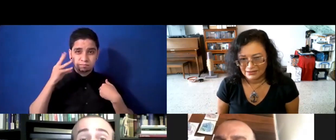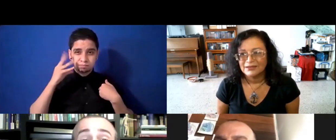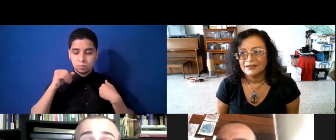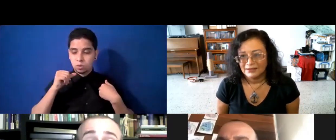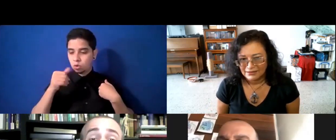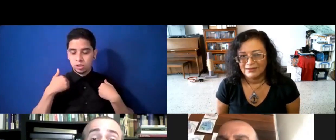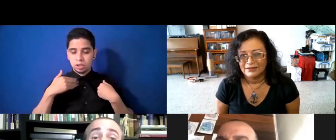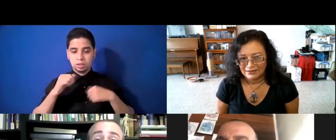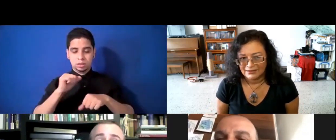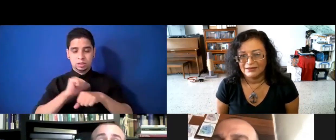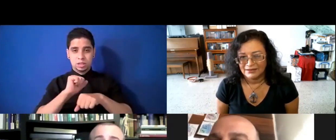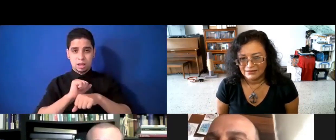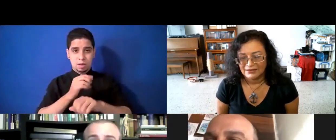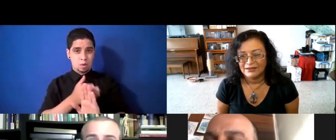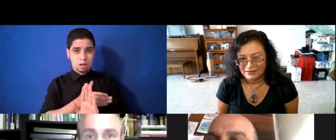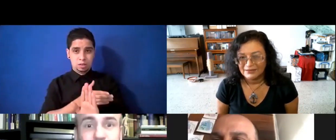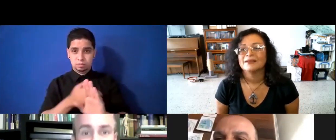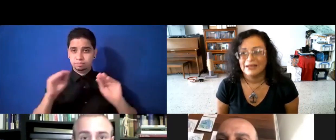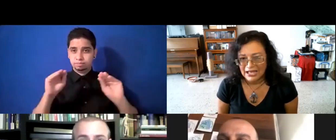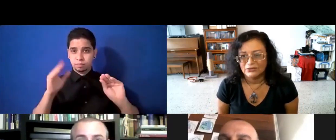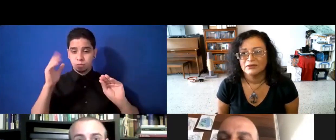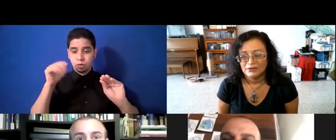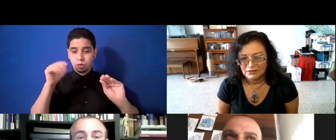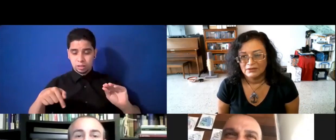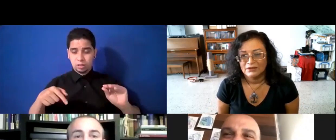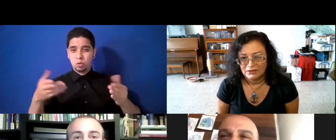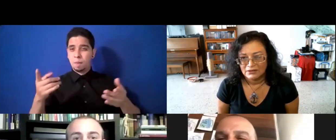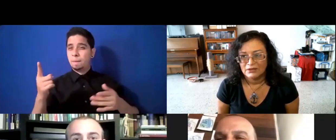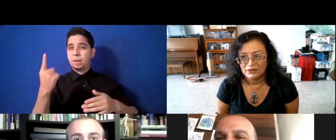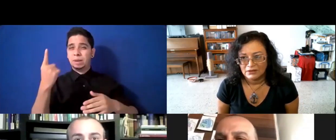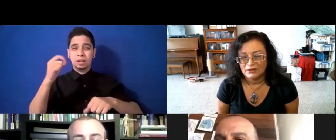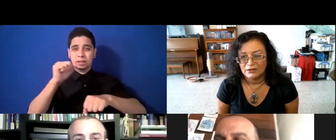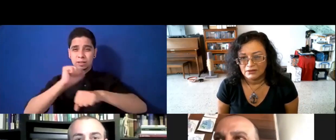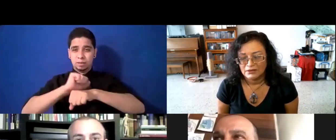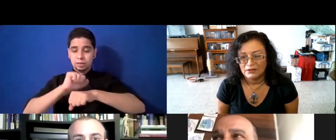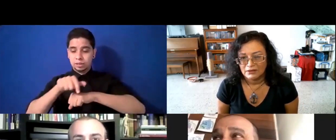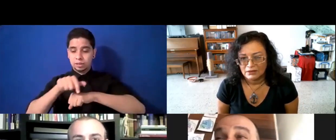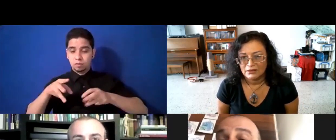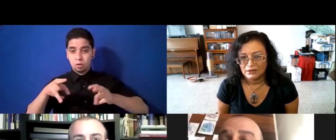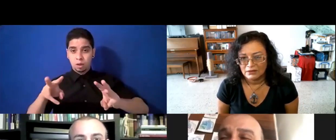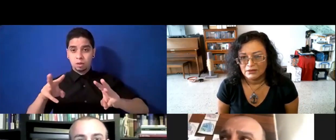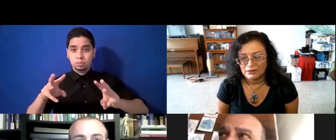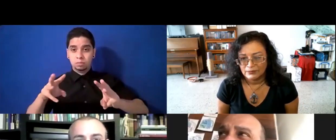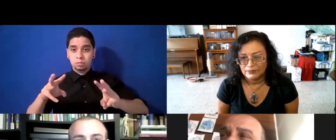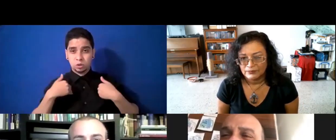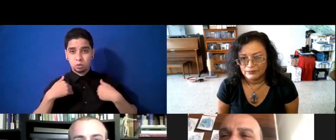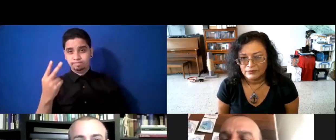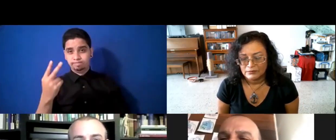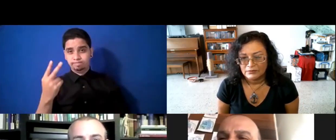tienen ese trabajo, porque es su primer trabajo. Así que, de esa manera, pues, tengo dos personas, tres personas que se